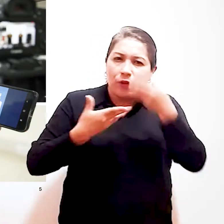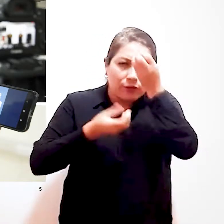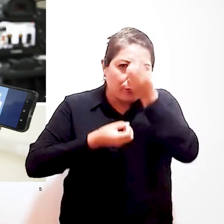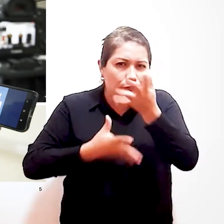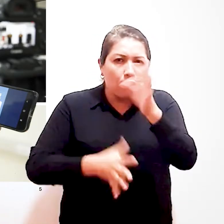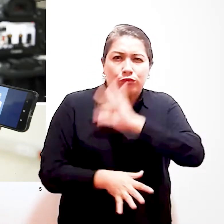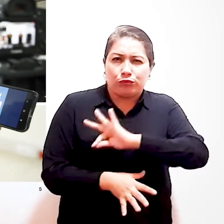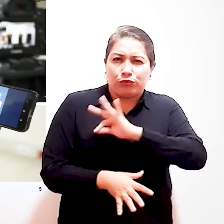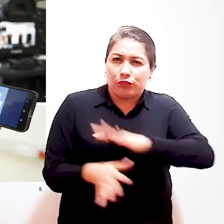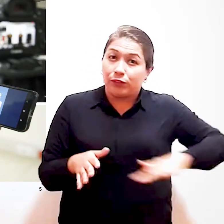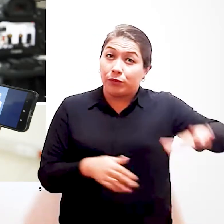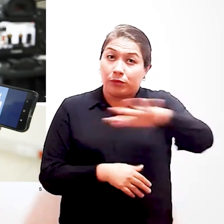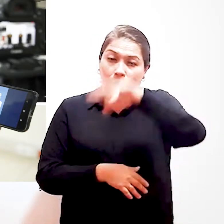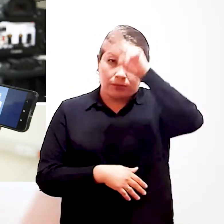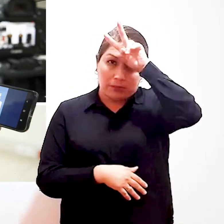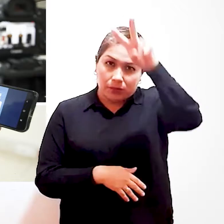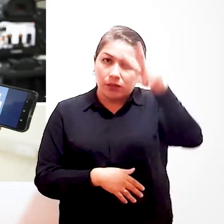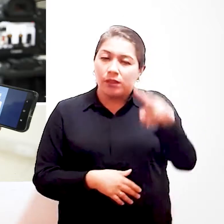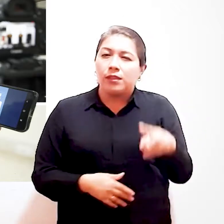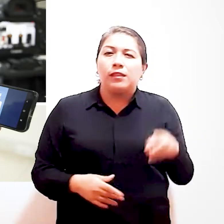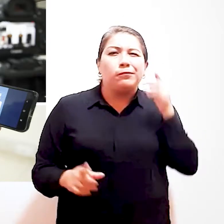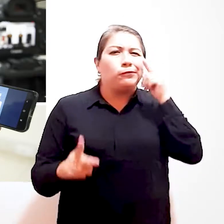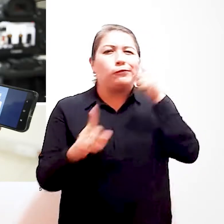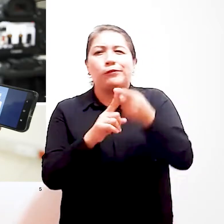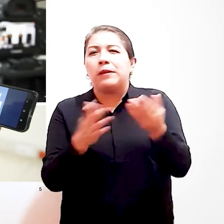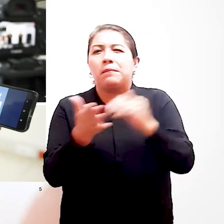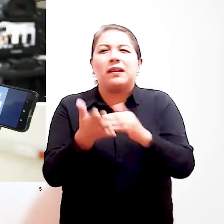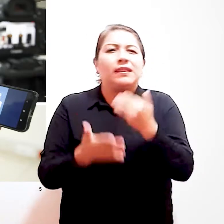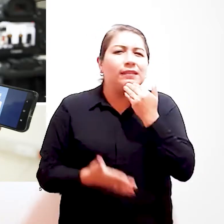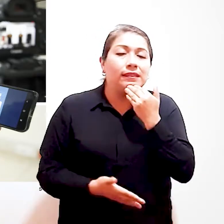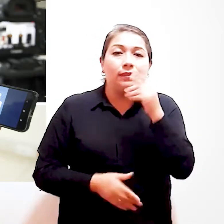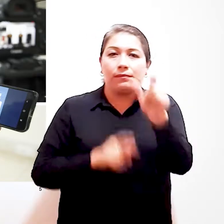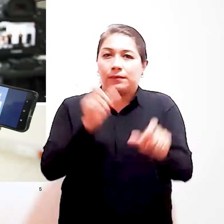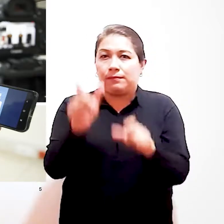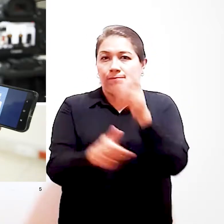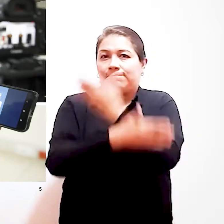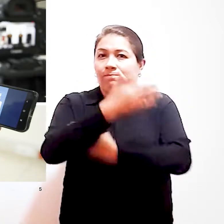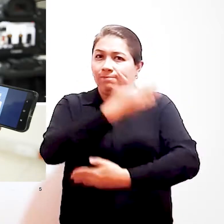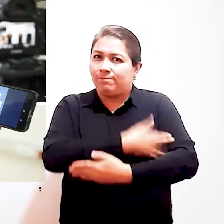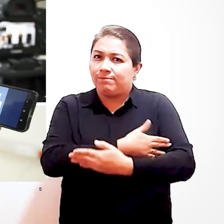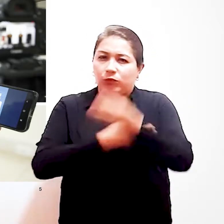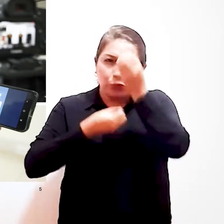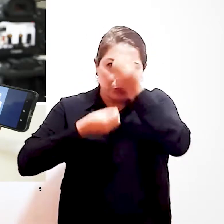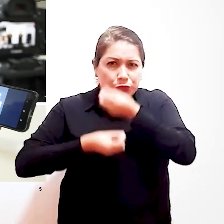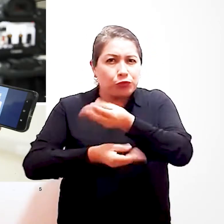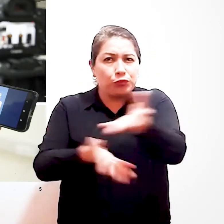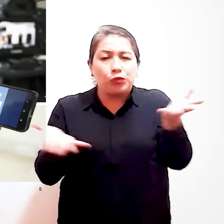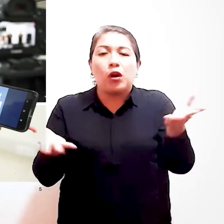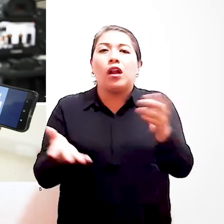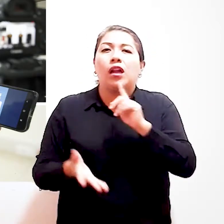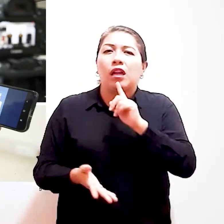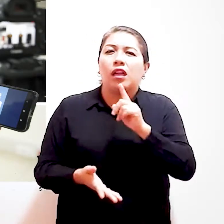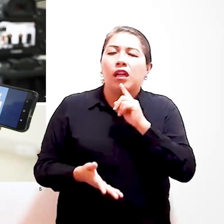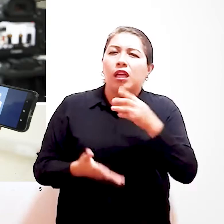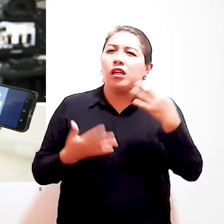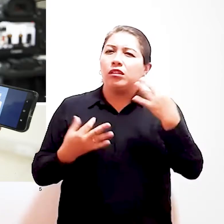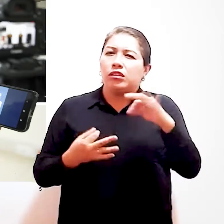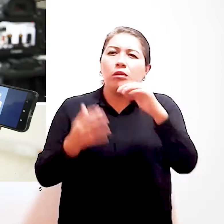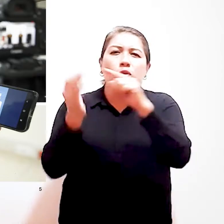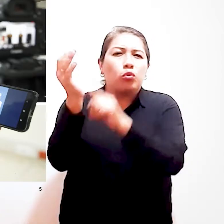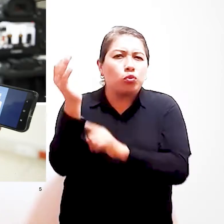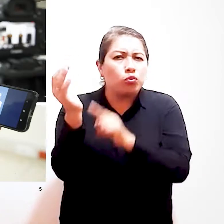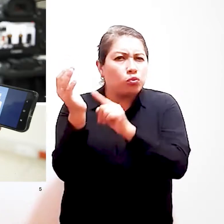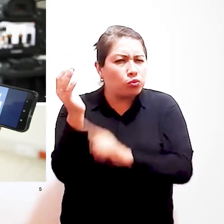discapacidad de nuestro país, en especial para las que tienen discapacidad auditiva, cuyos formatos informativos